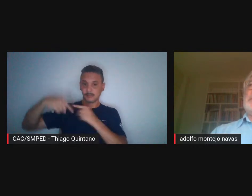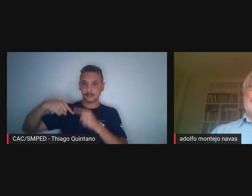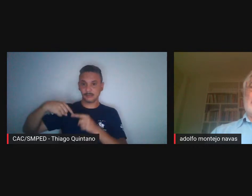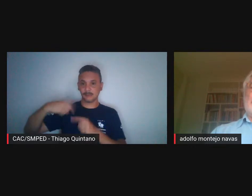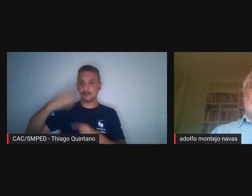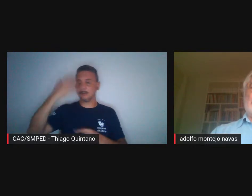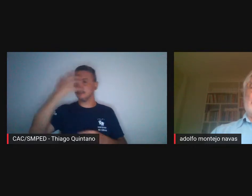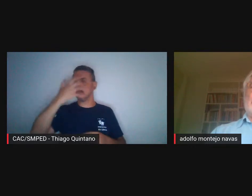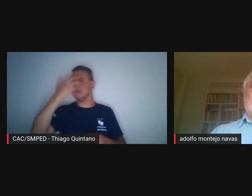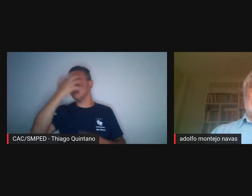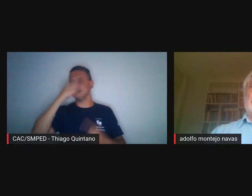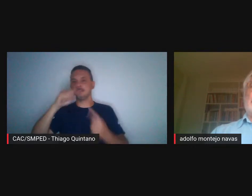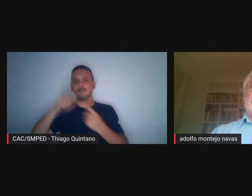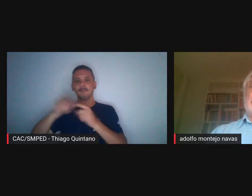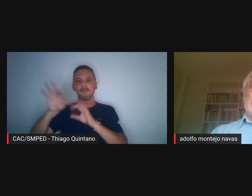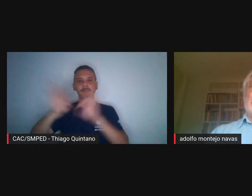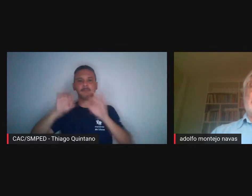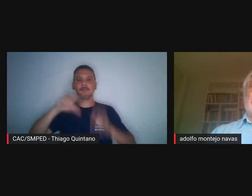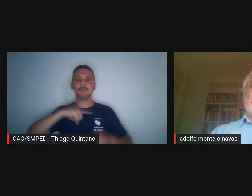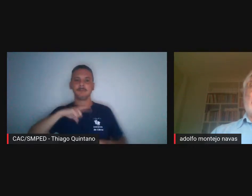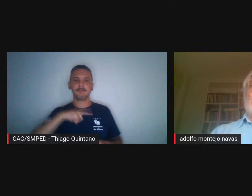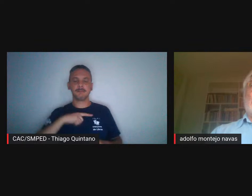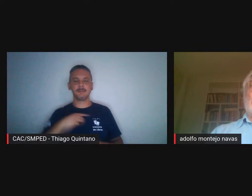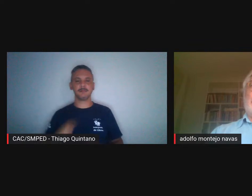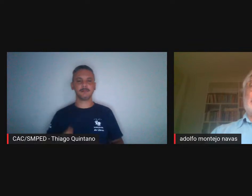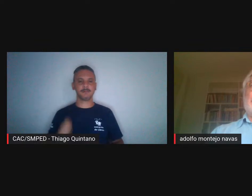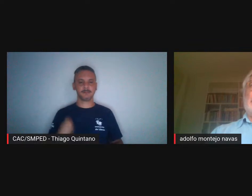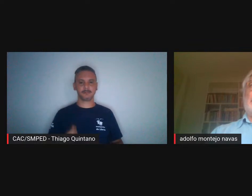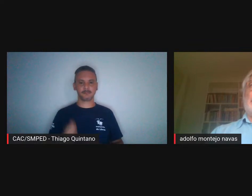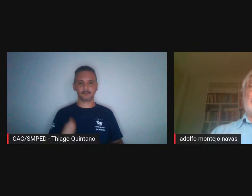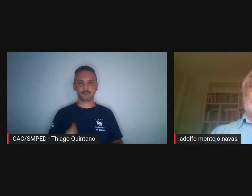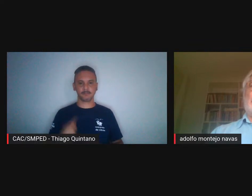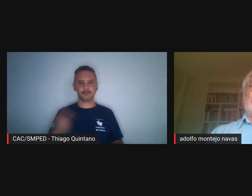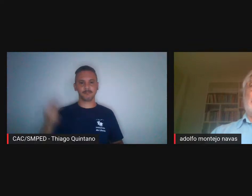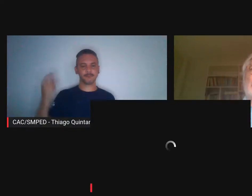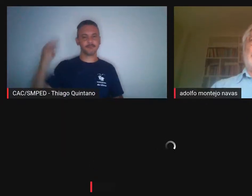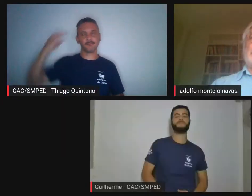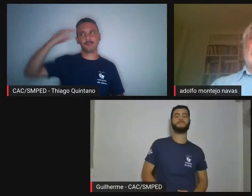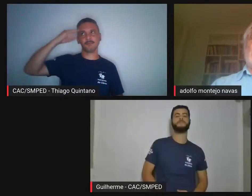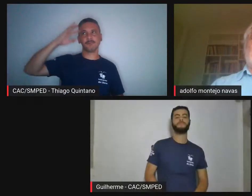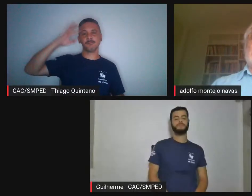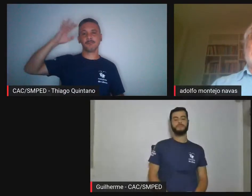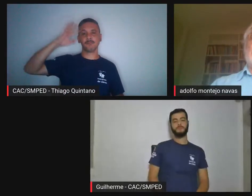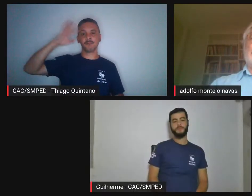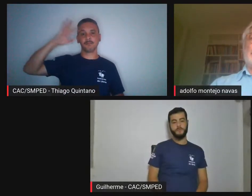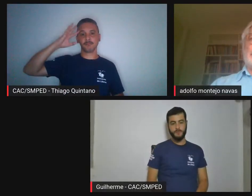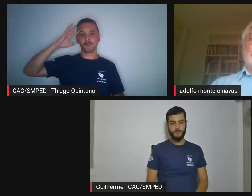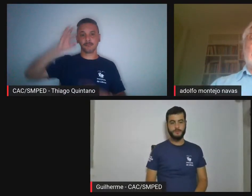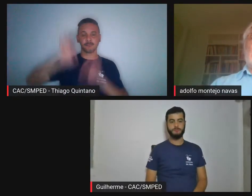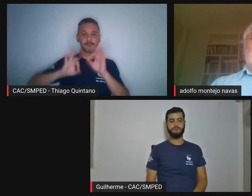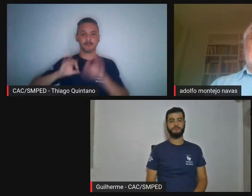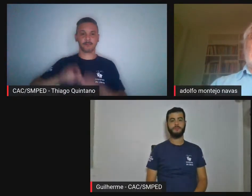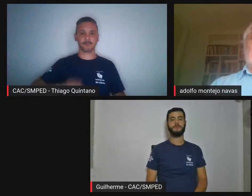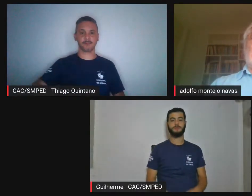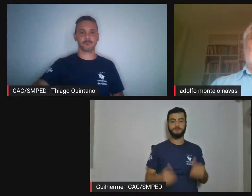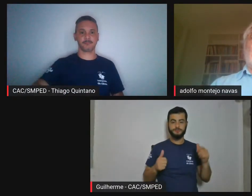quando existia um pensamento e uma poesia quase juntos,